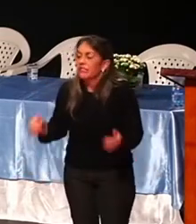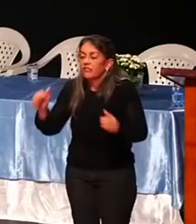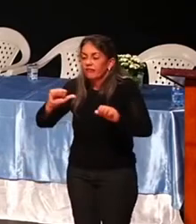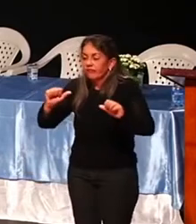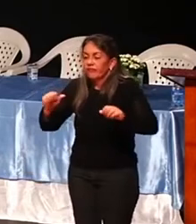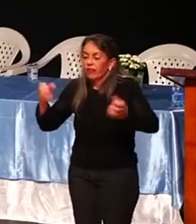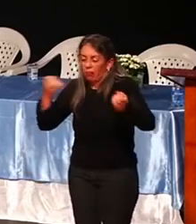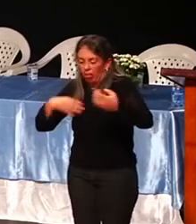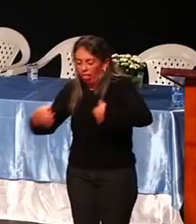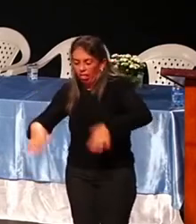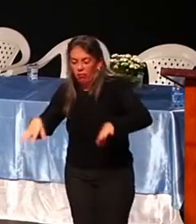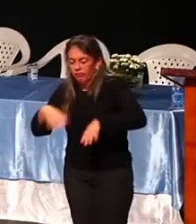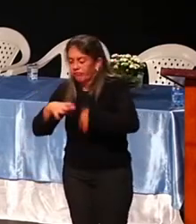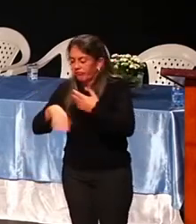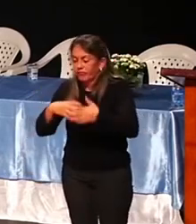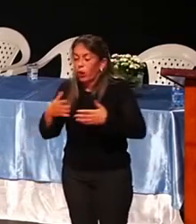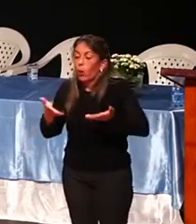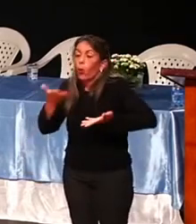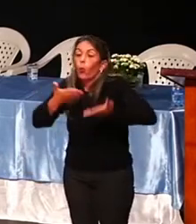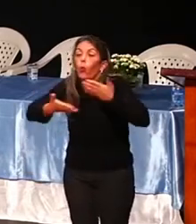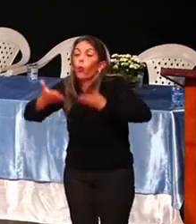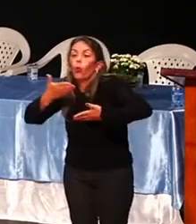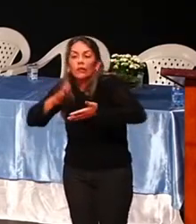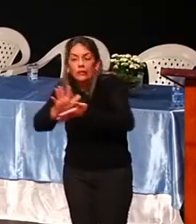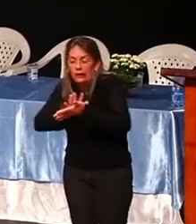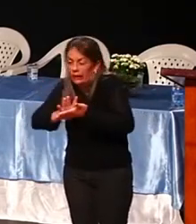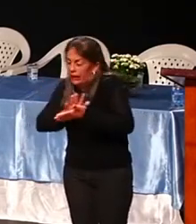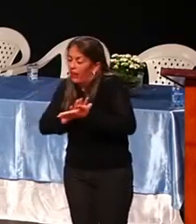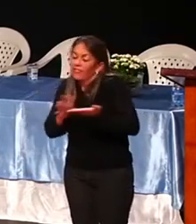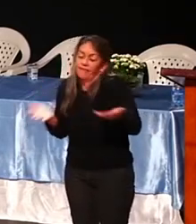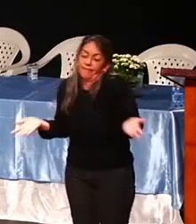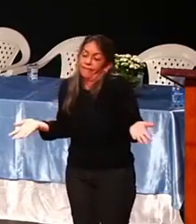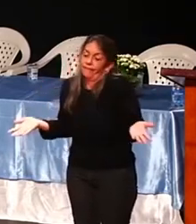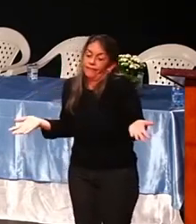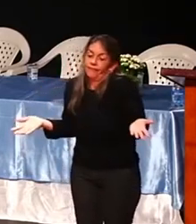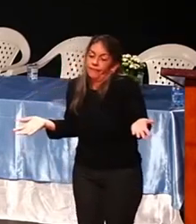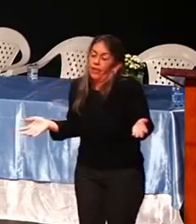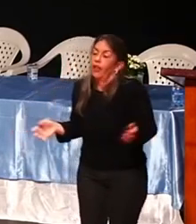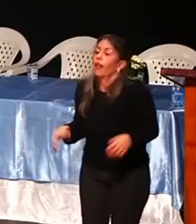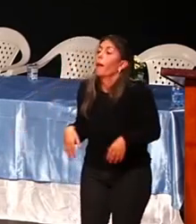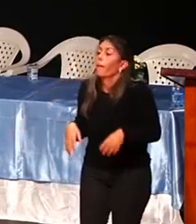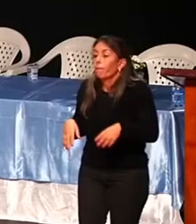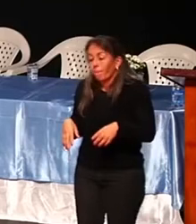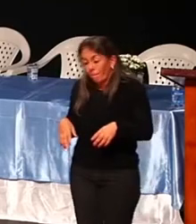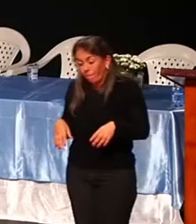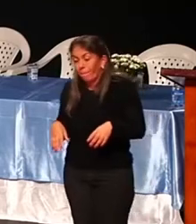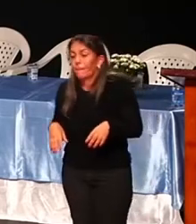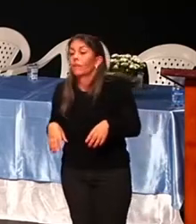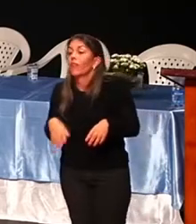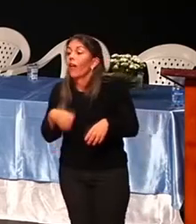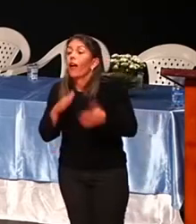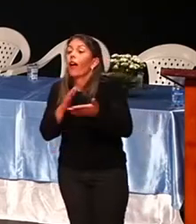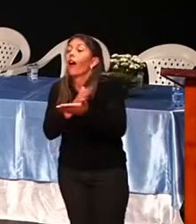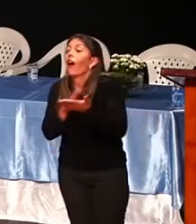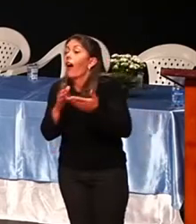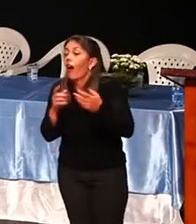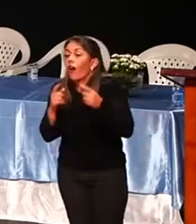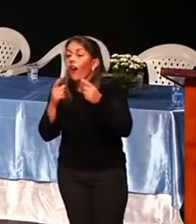né? O que tem que fazer? Tem gente que tá rindo, é porque tá com a coisa piluda.